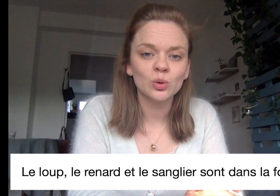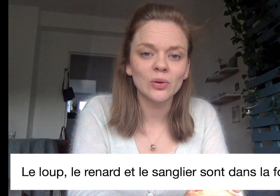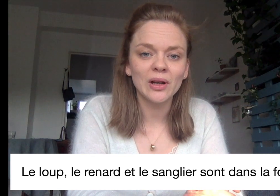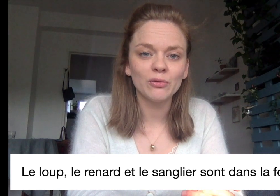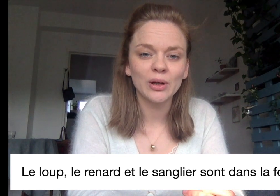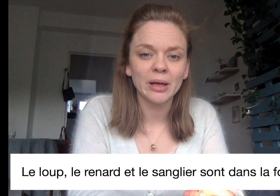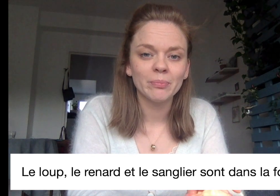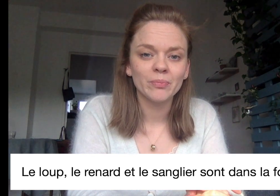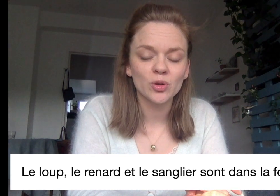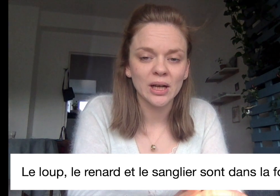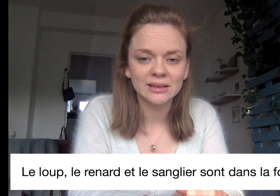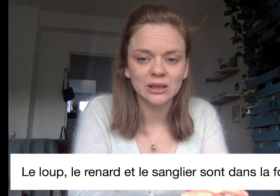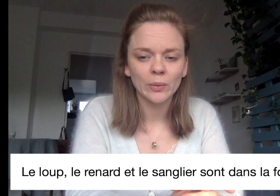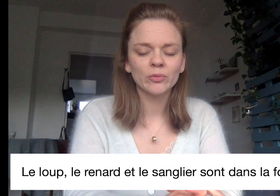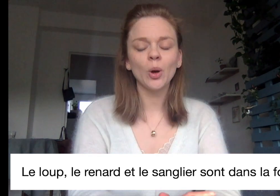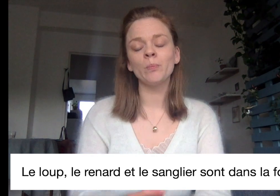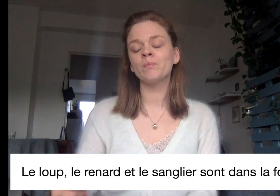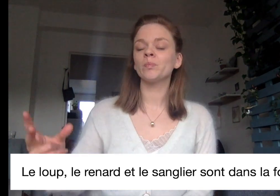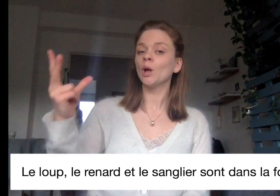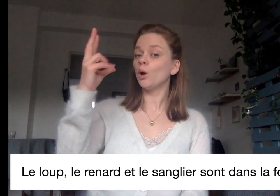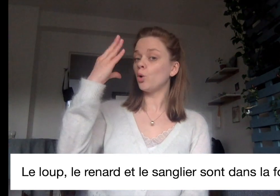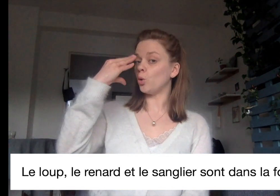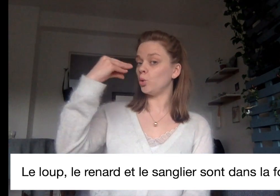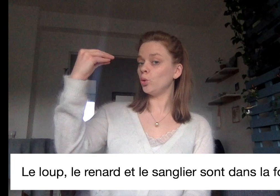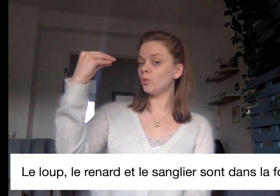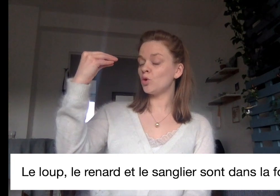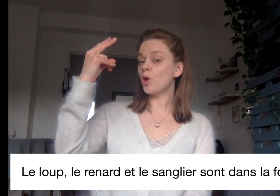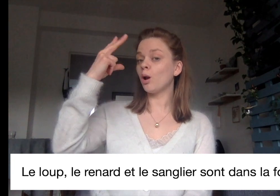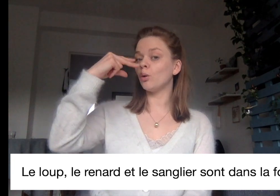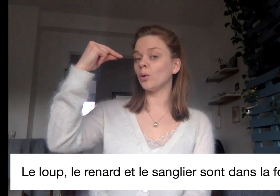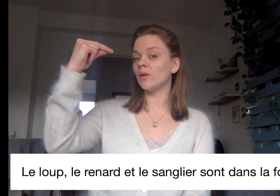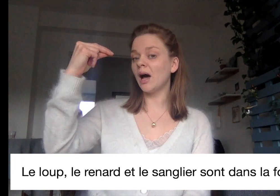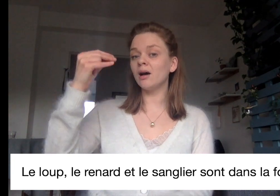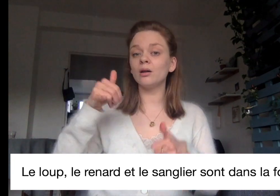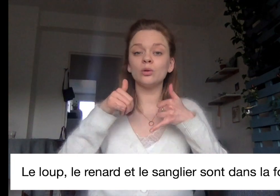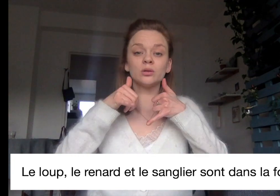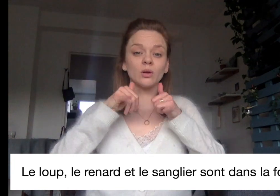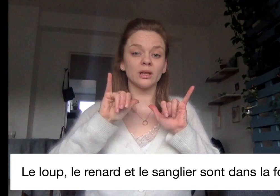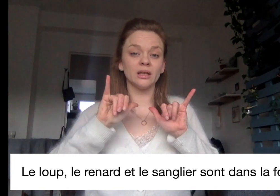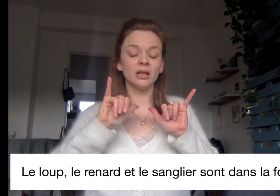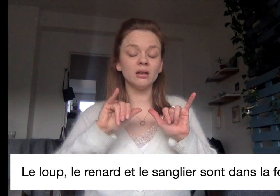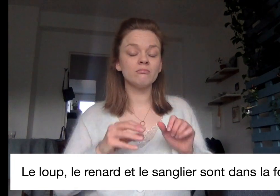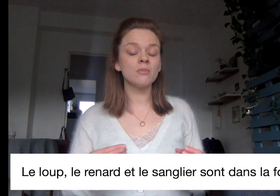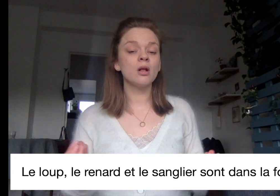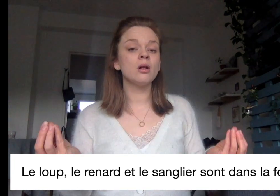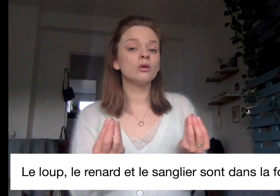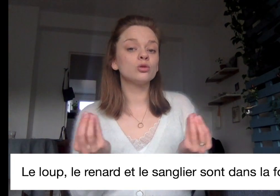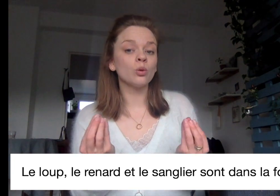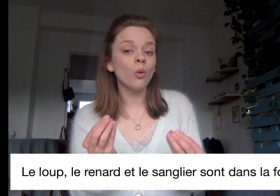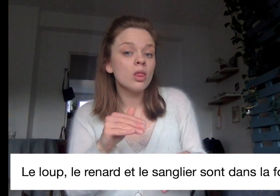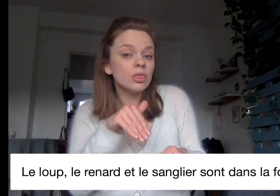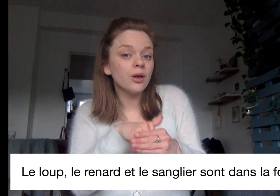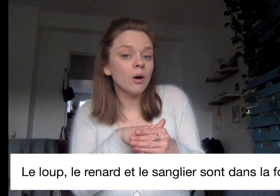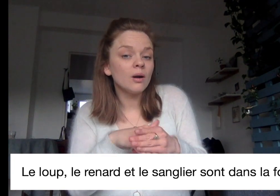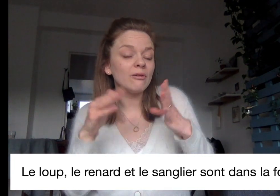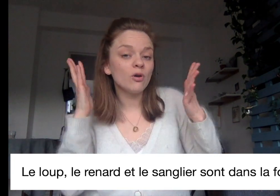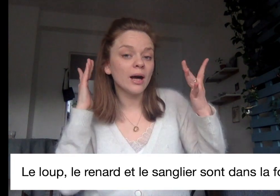Je te la ressigne en même temps. Le loup, le renard, le sanglier sont dans la forêt.